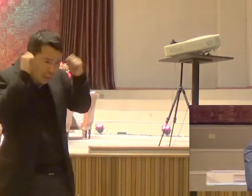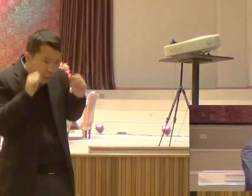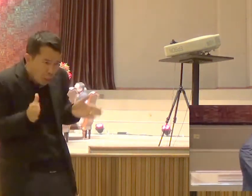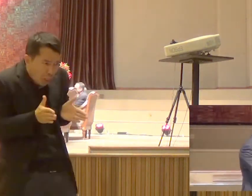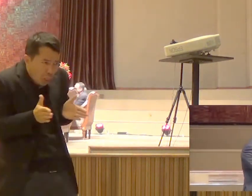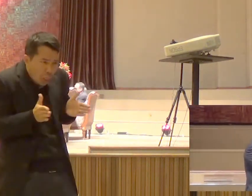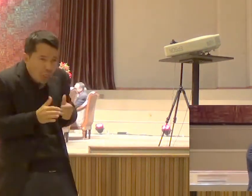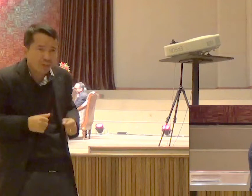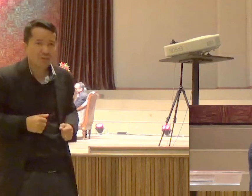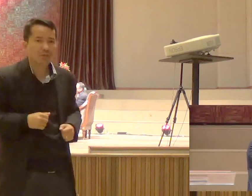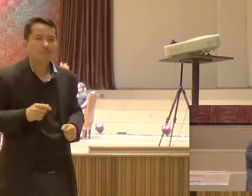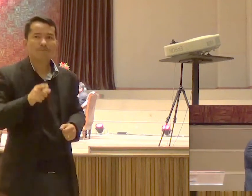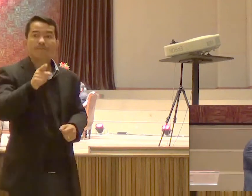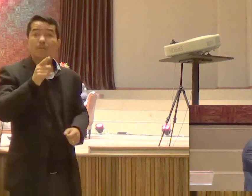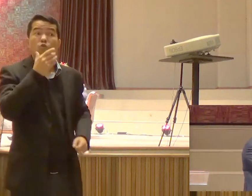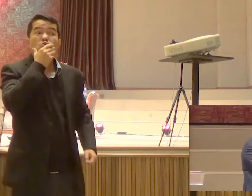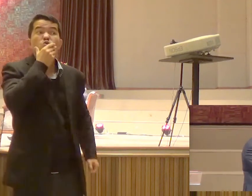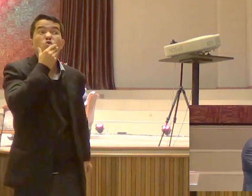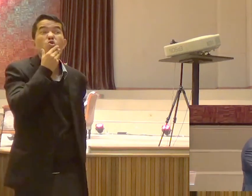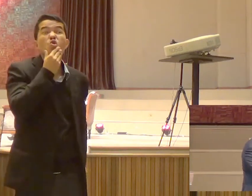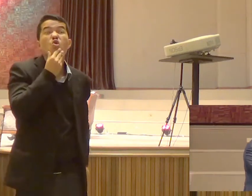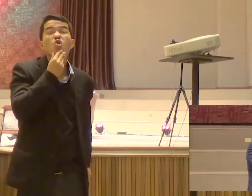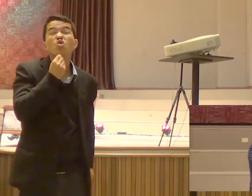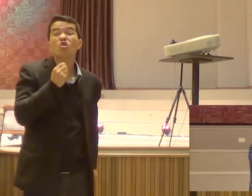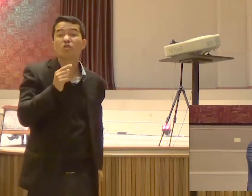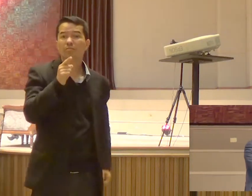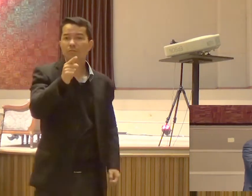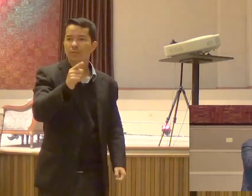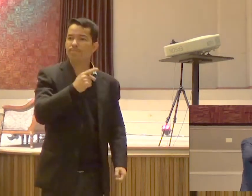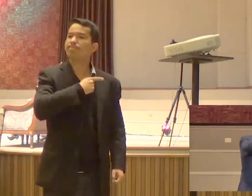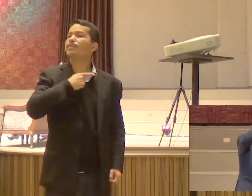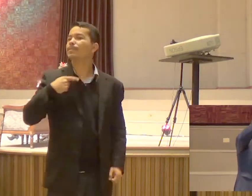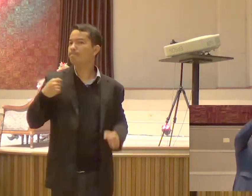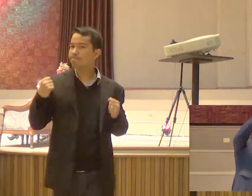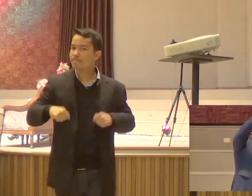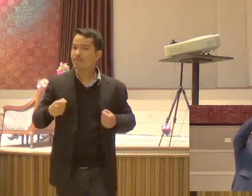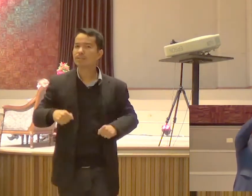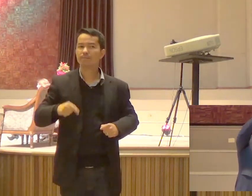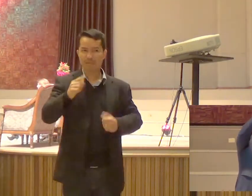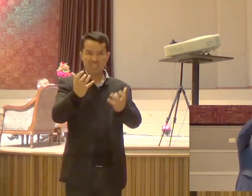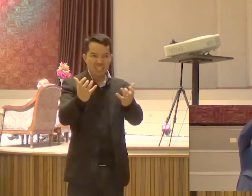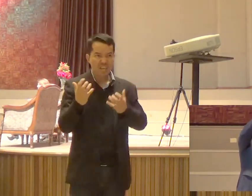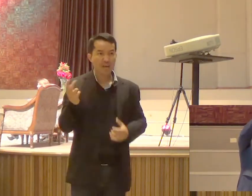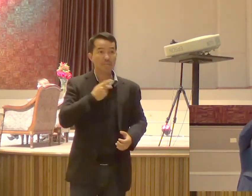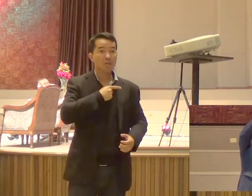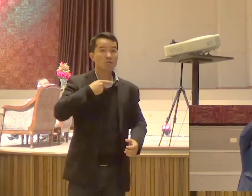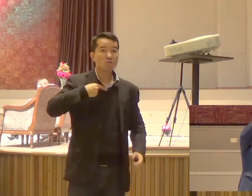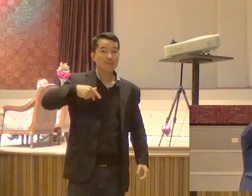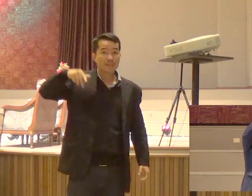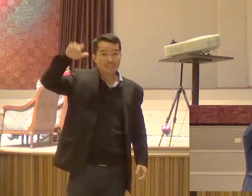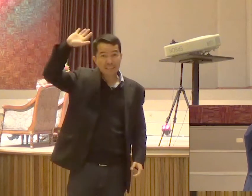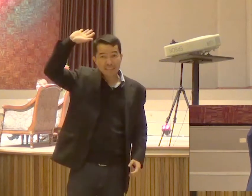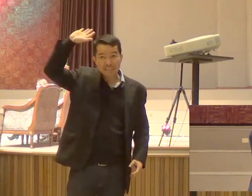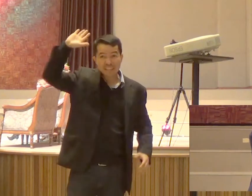Seja um homem De Deus Um pastor Da sua casa Em nome de Jesus Quem quer ser O pastor Da sua casa